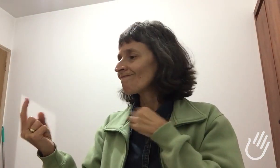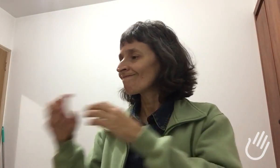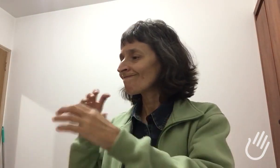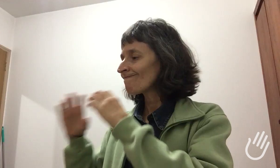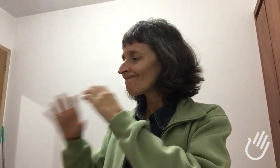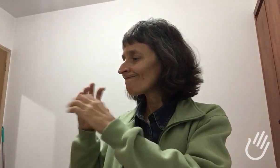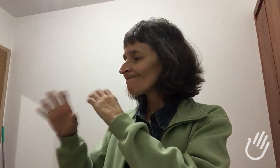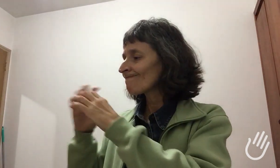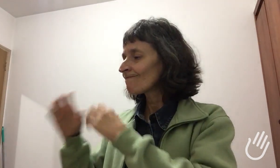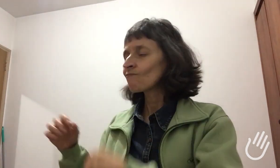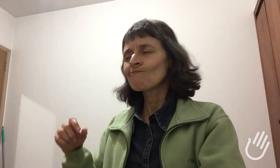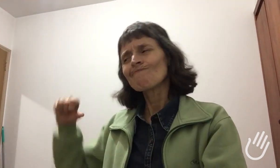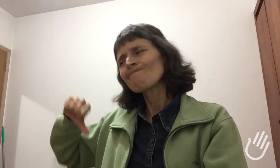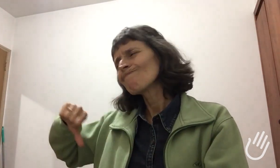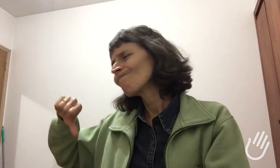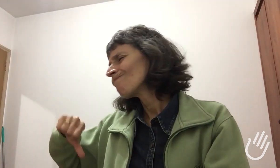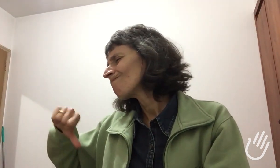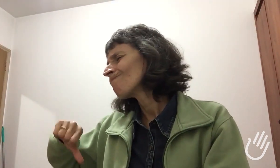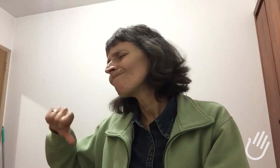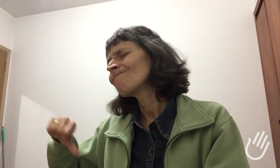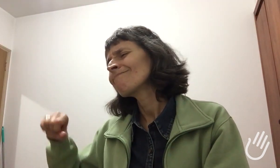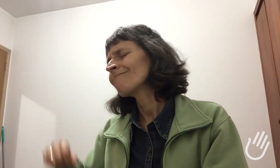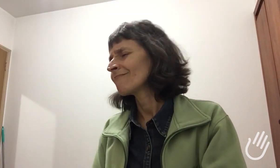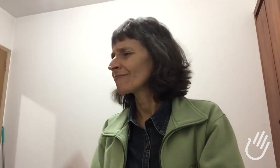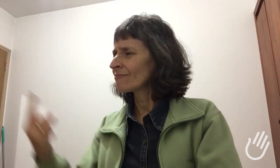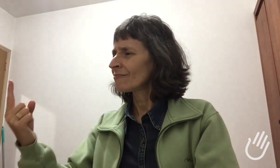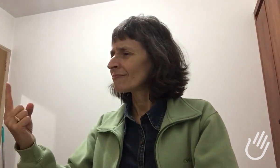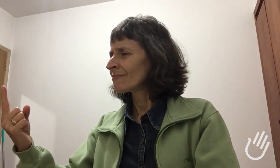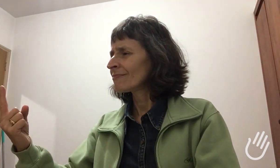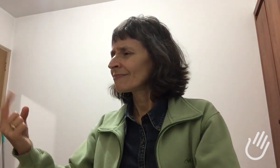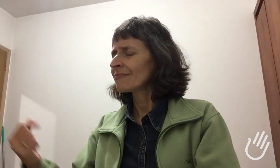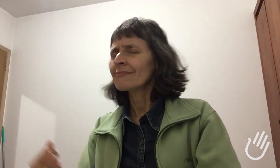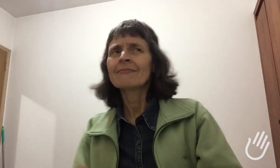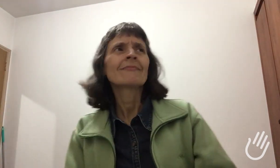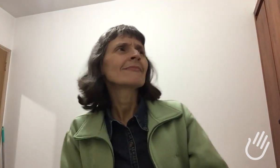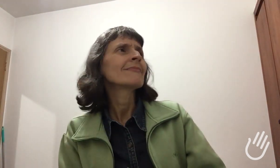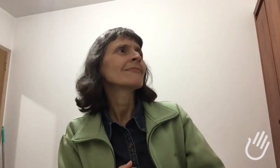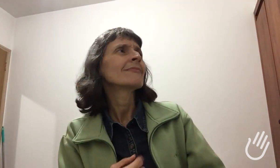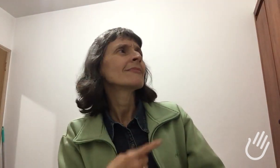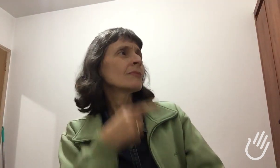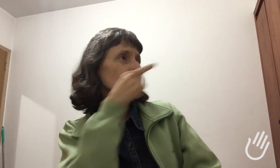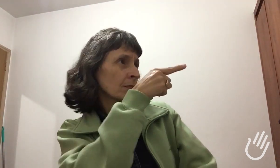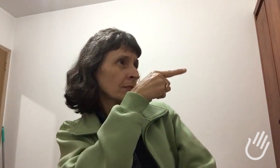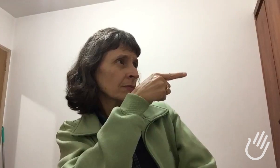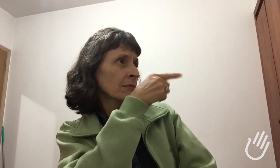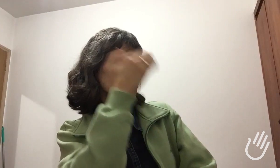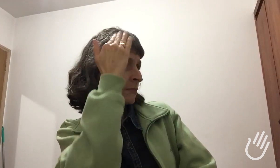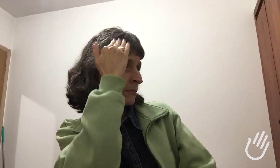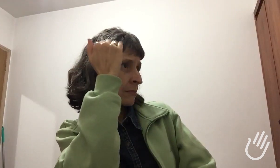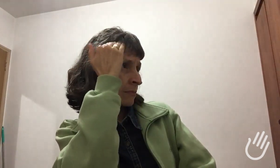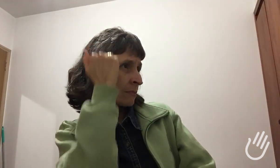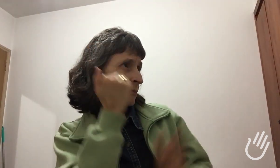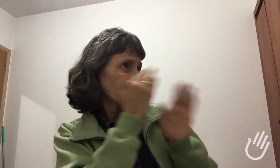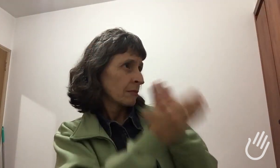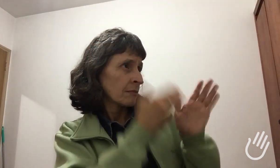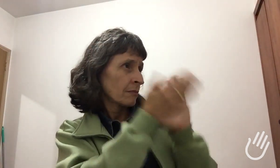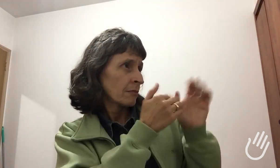chega perto de você e você como ouvinte quer se comunicar com ele, mas não